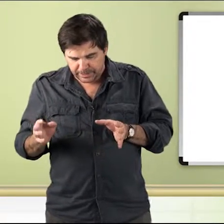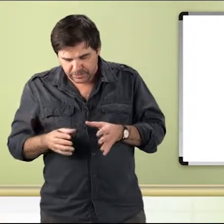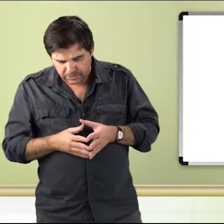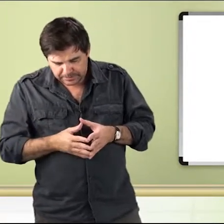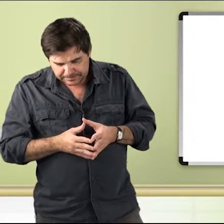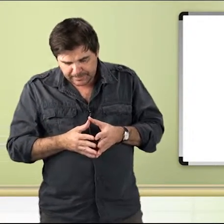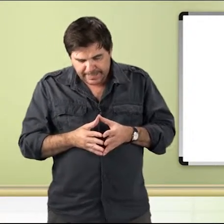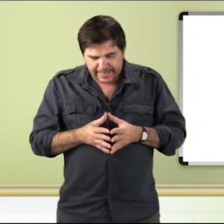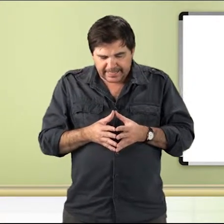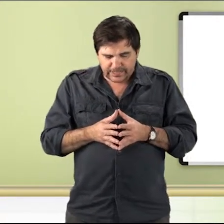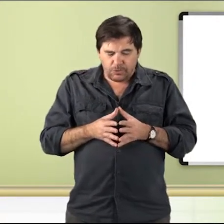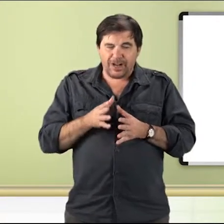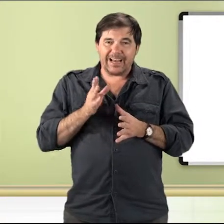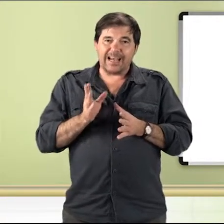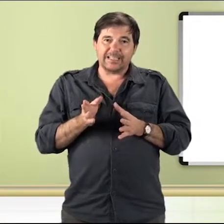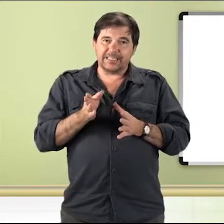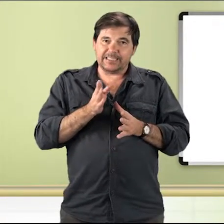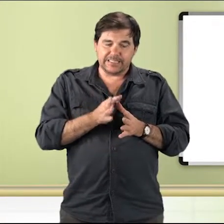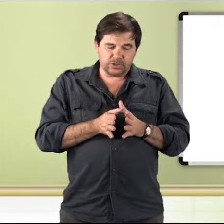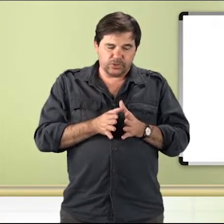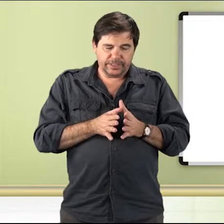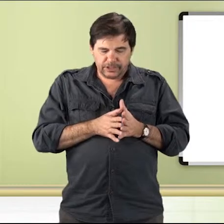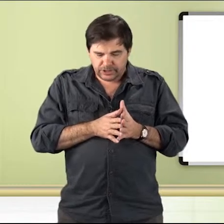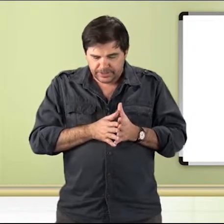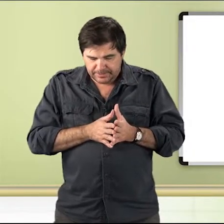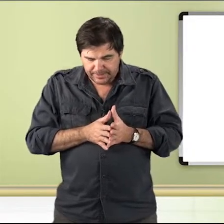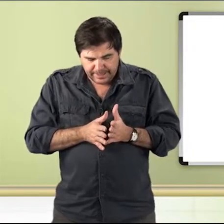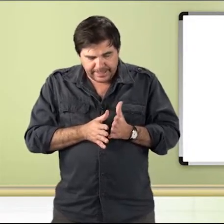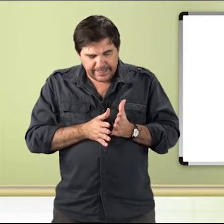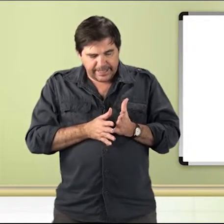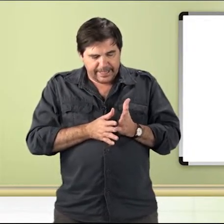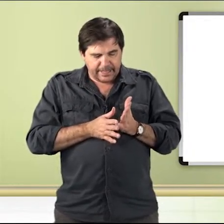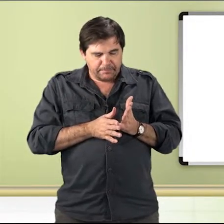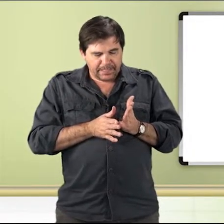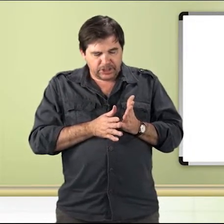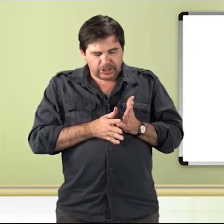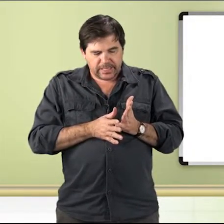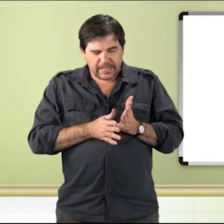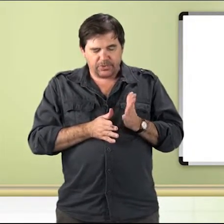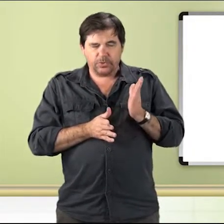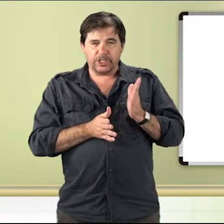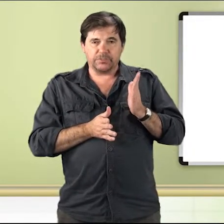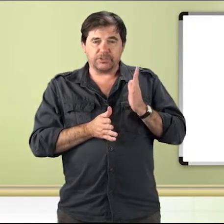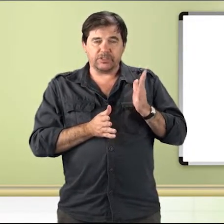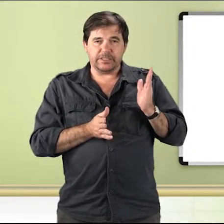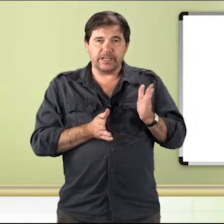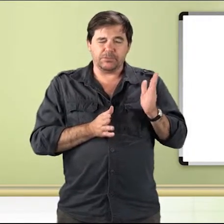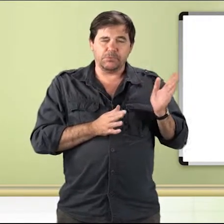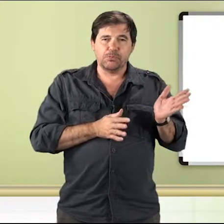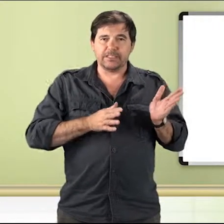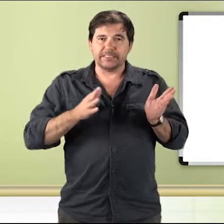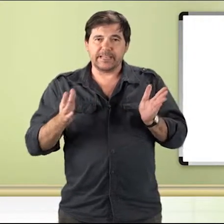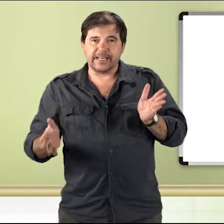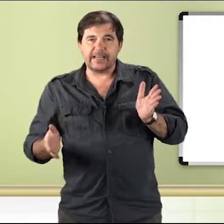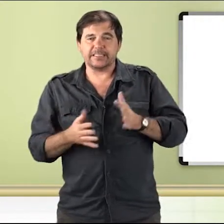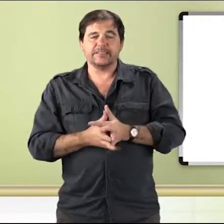isso. Em relação ao caráter das sessões, em que pese estar no regimento interno público e secreta,